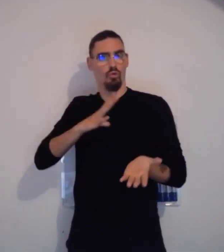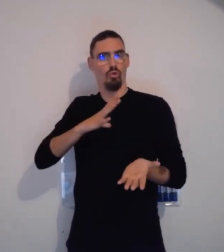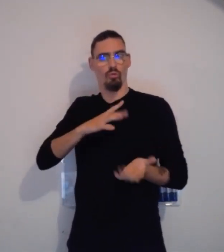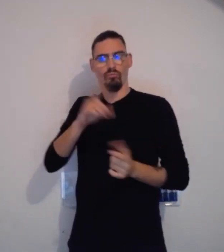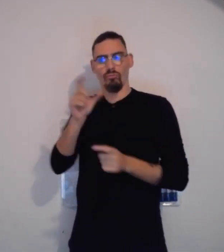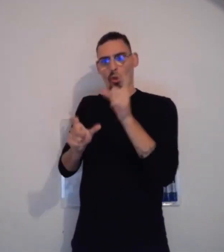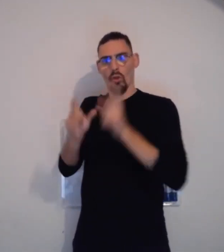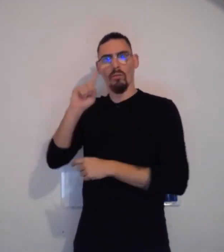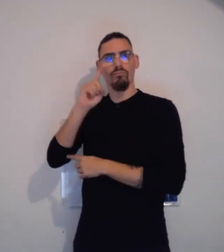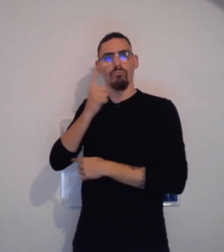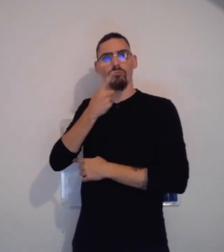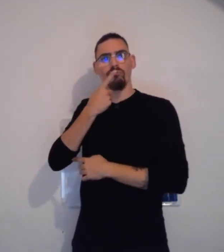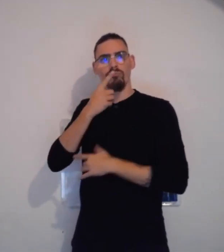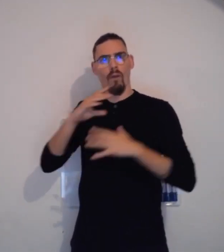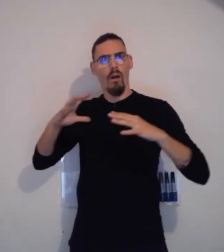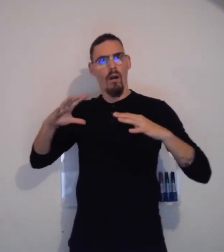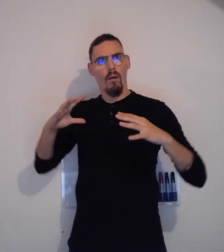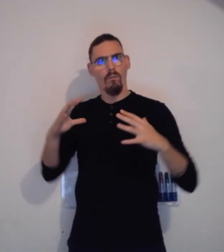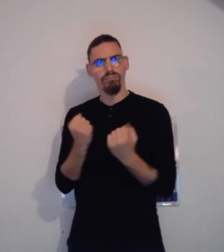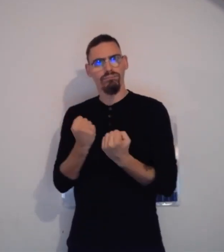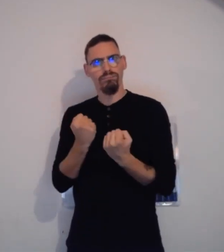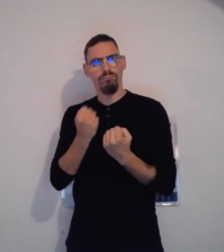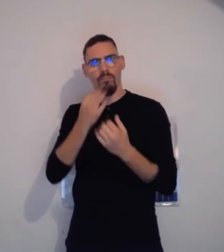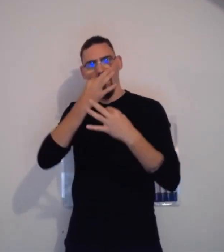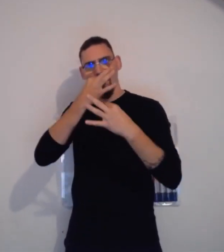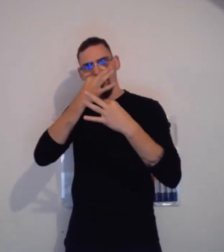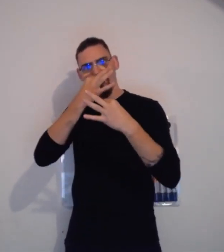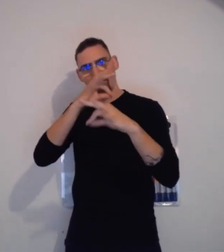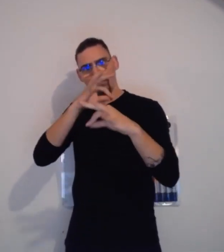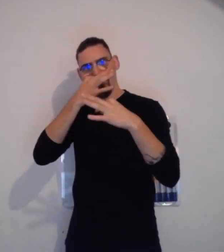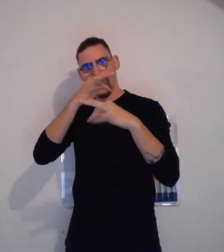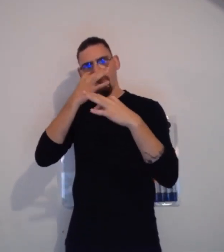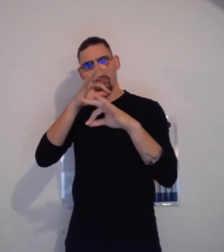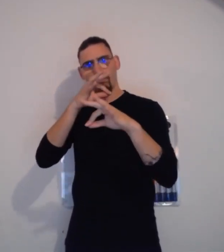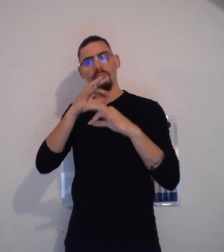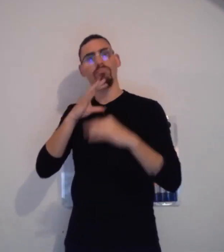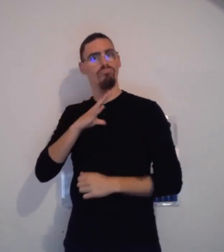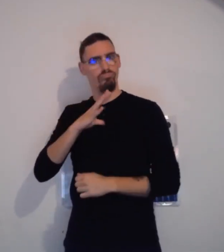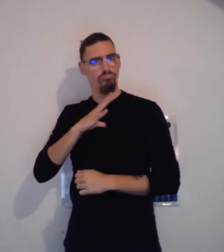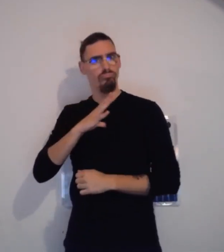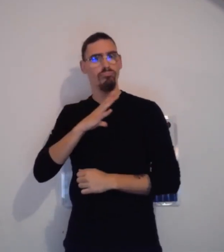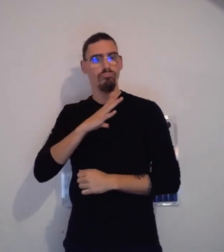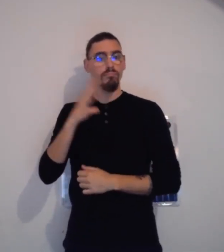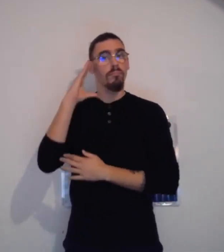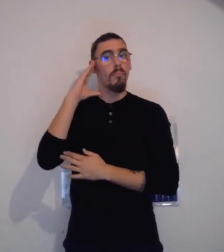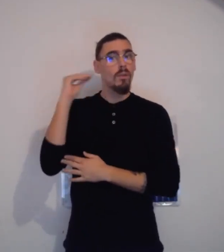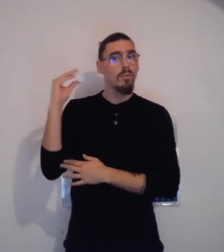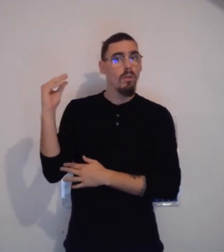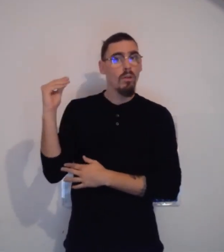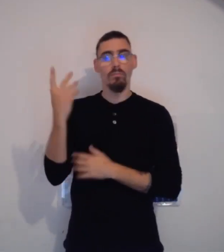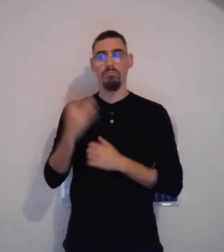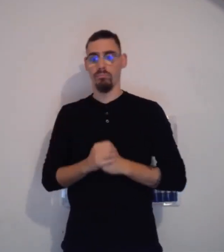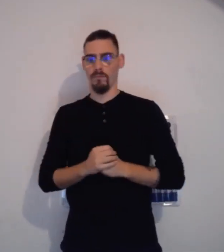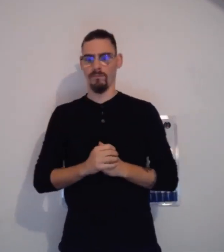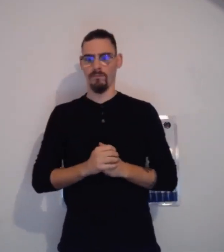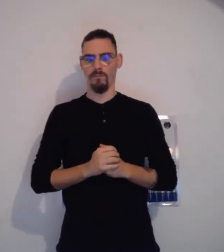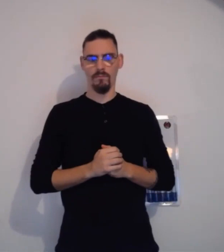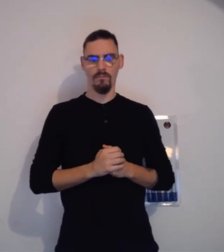modes de communication. Il y a des personnes sourdes qui, finalement, ont des capacités pour parler. Il y a des personnes